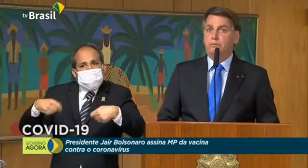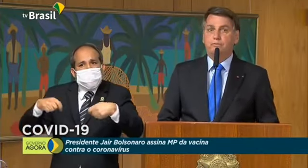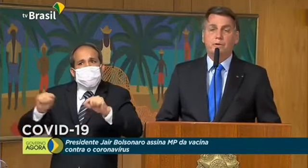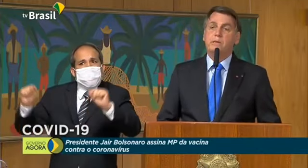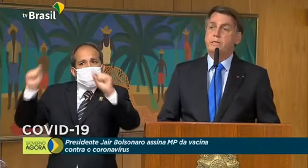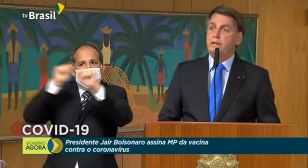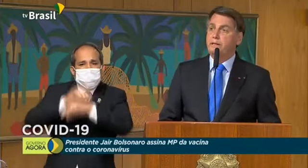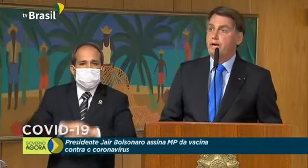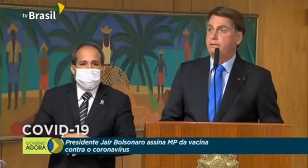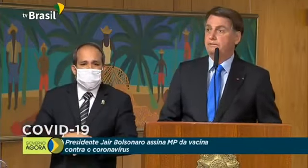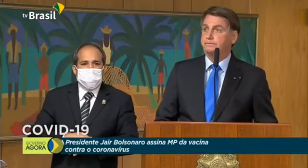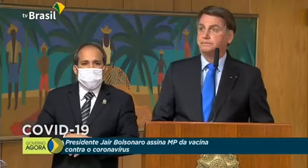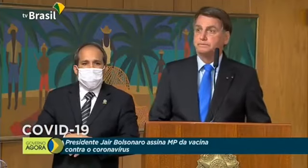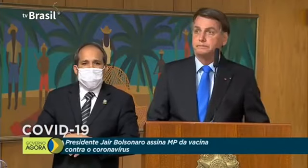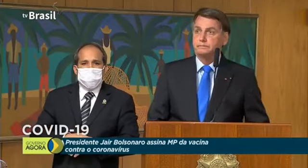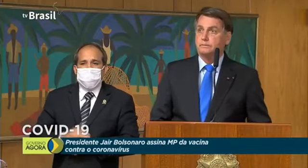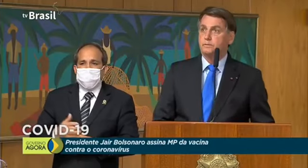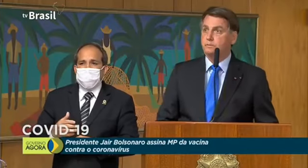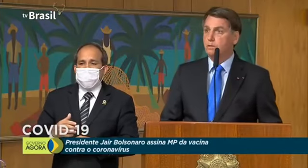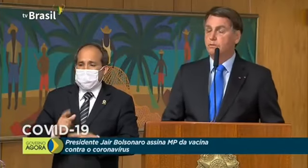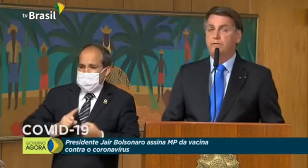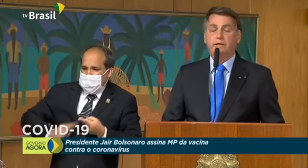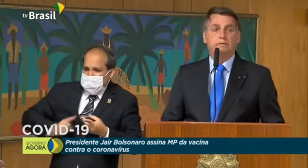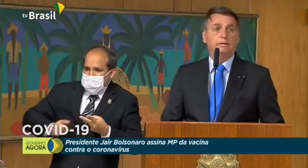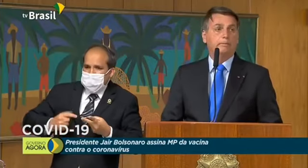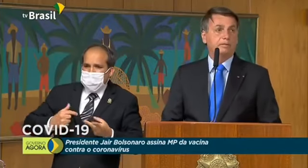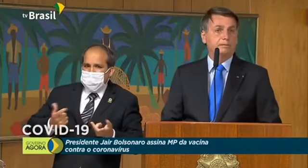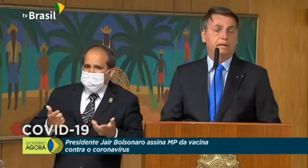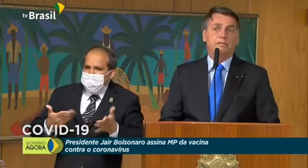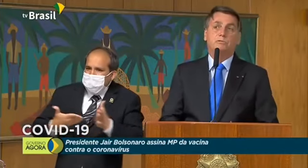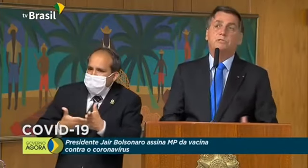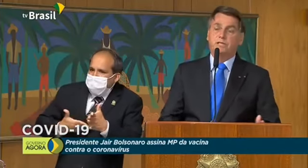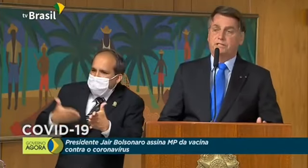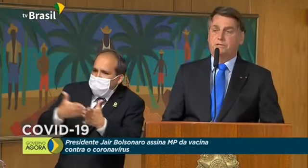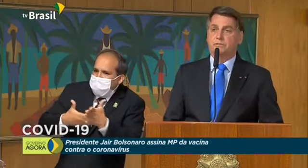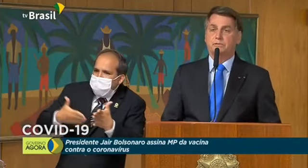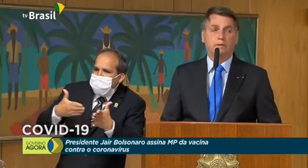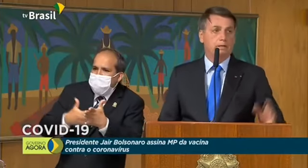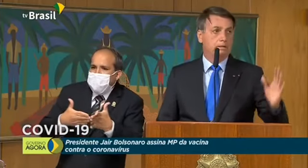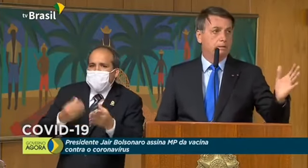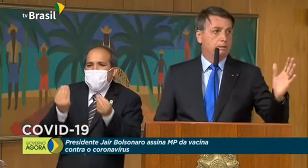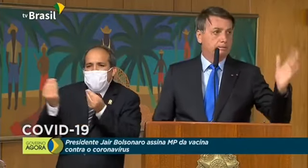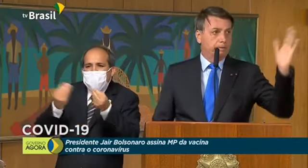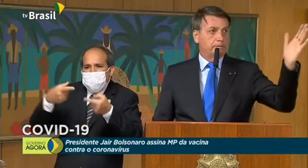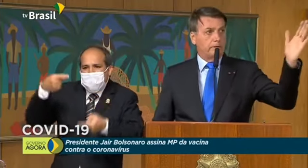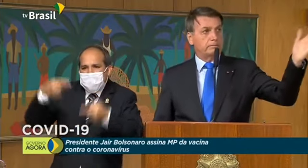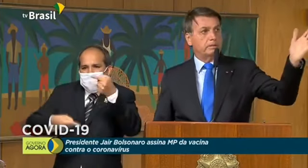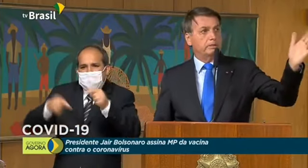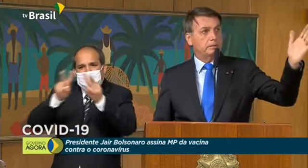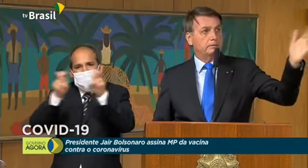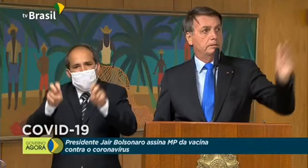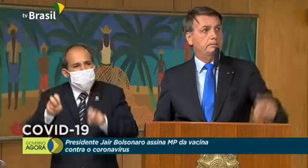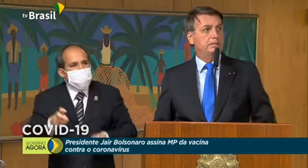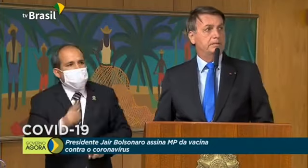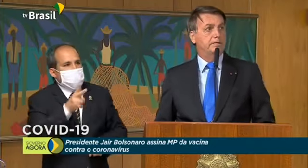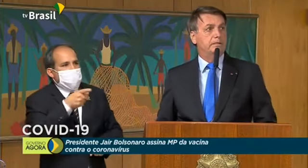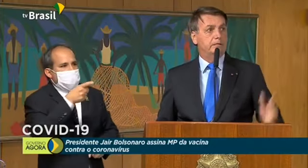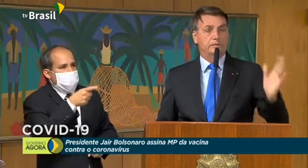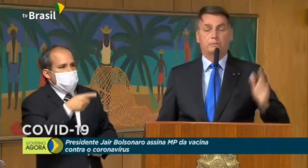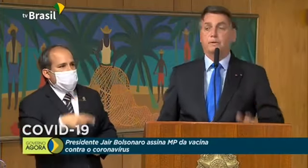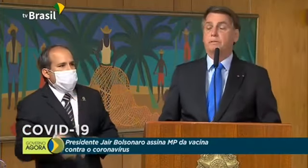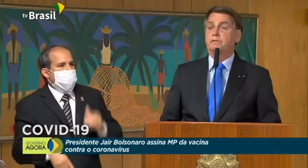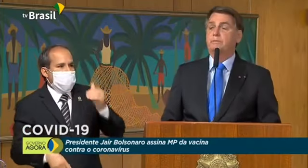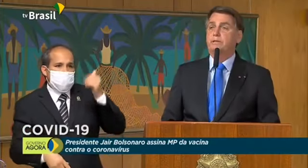Eu fui cerceado, o meu governo, na possibilidade de discutir esse assunto. Pelo nosso aqui, a minha